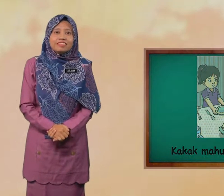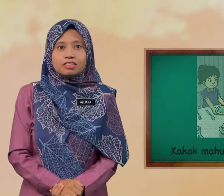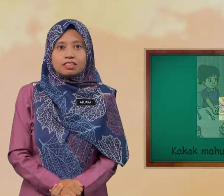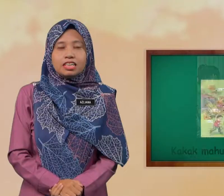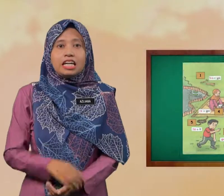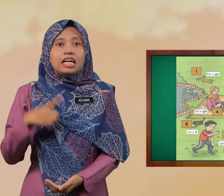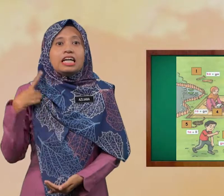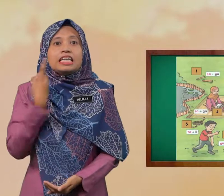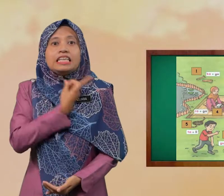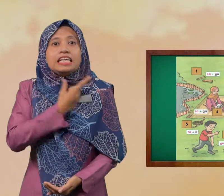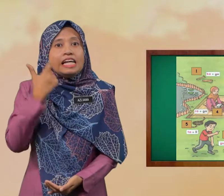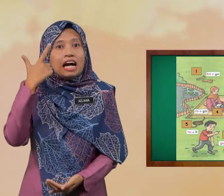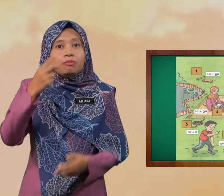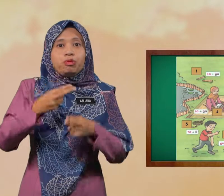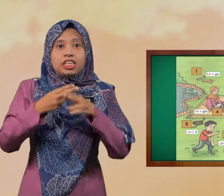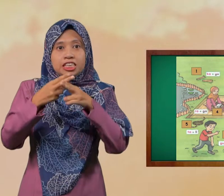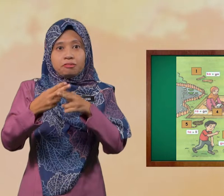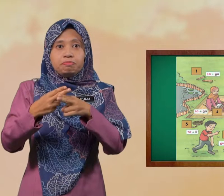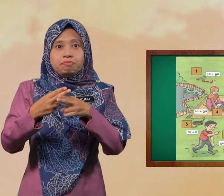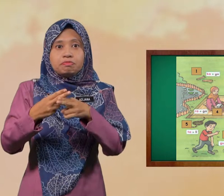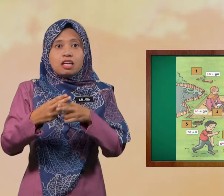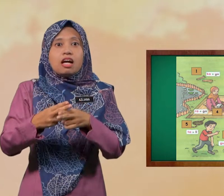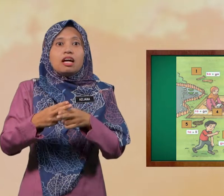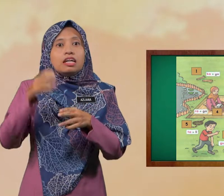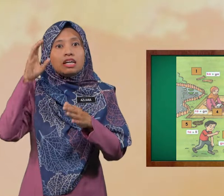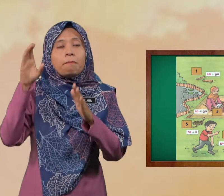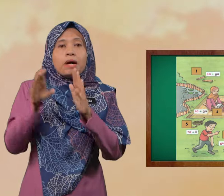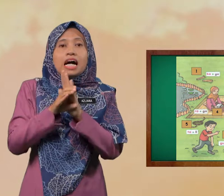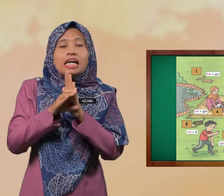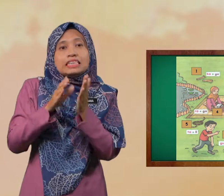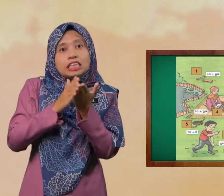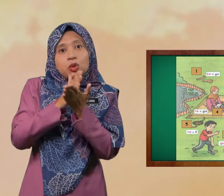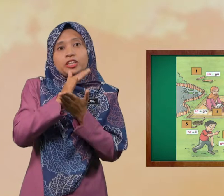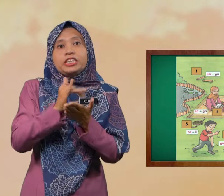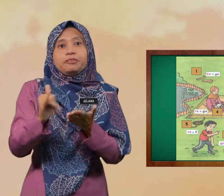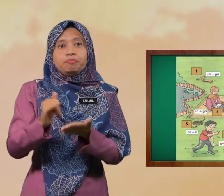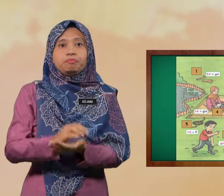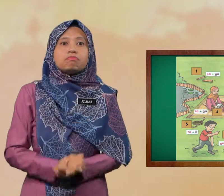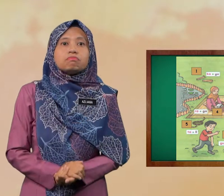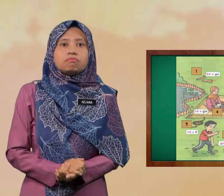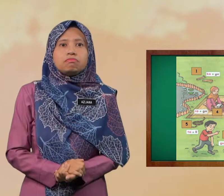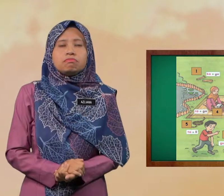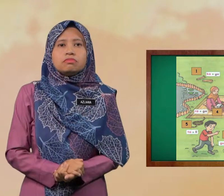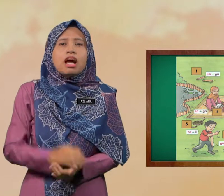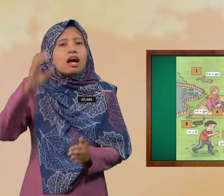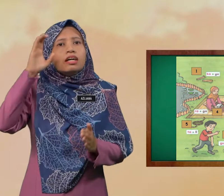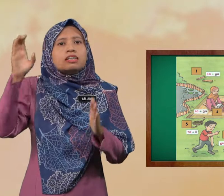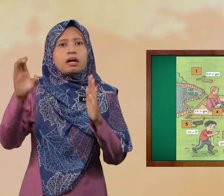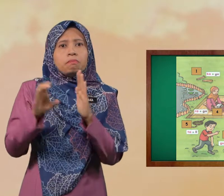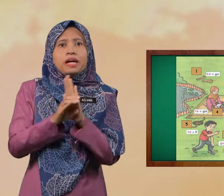Kita Lihat Pula Gambar Seterusnya Gambar